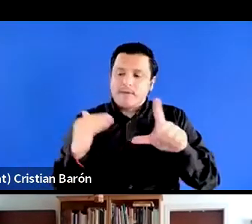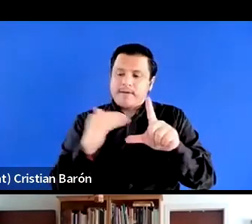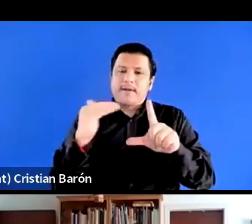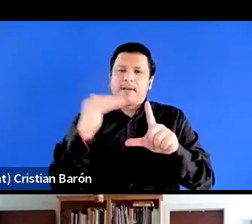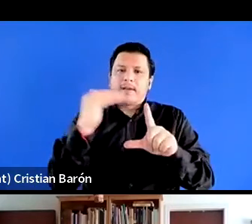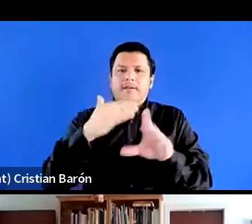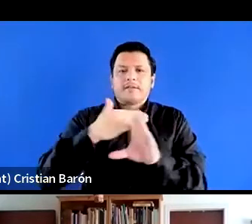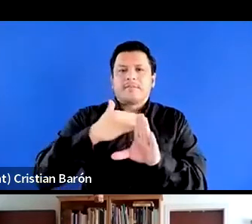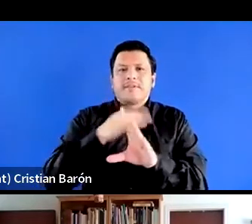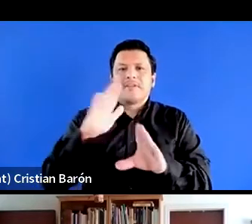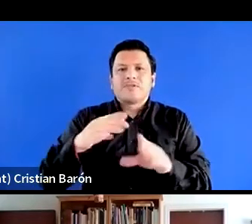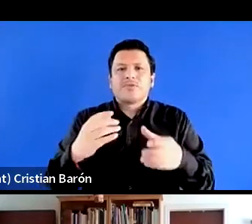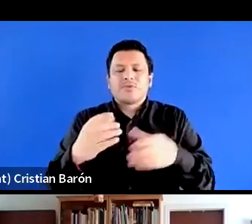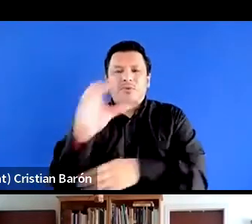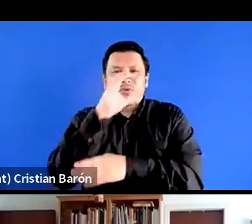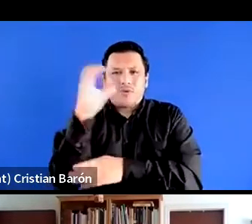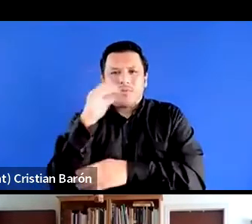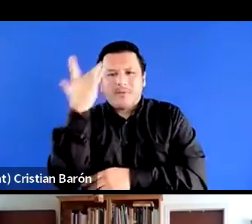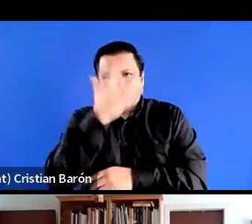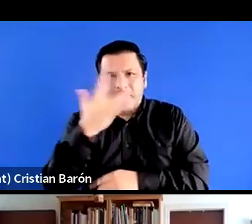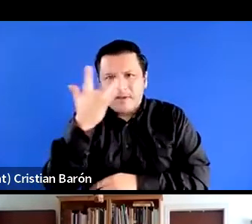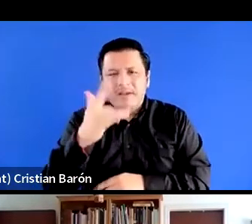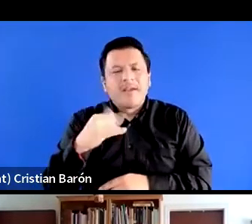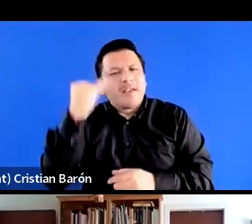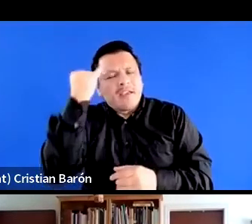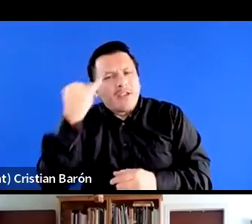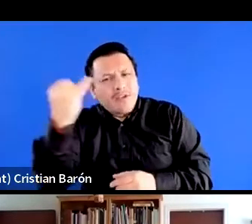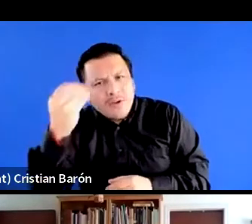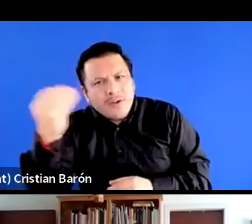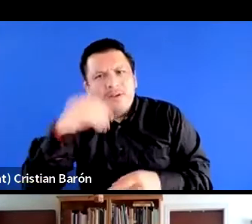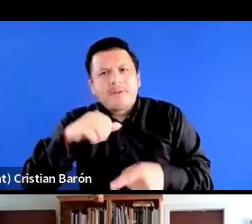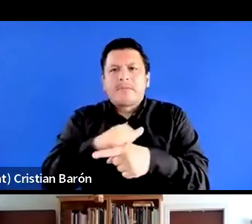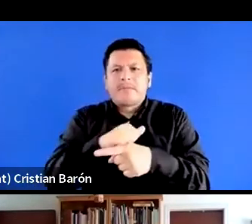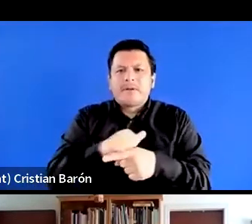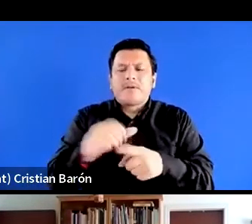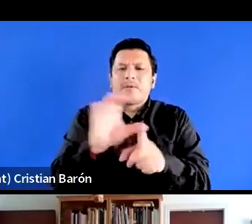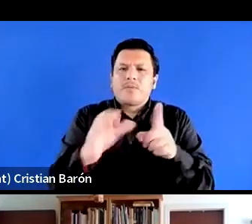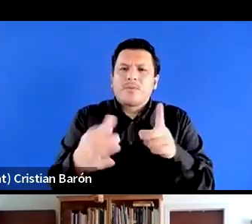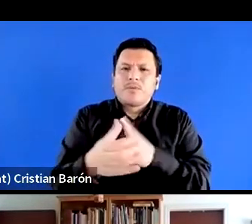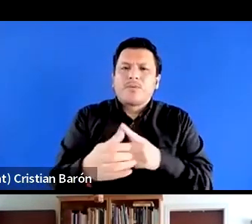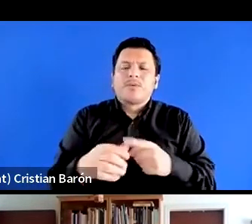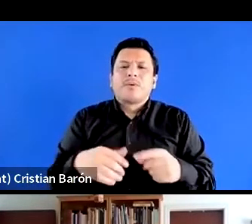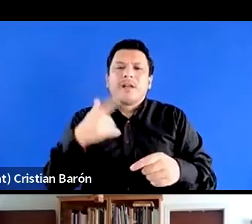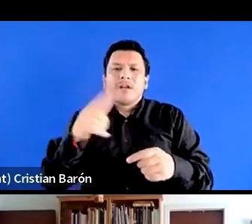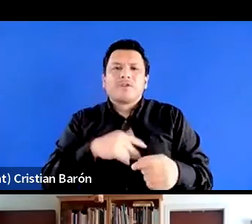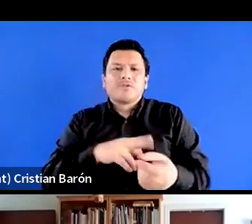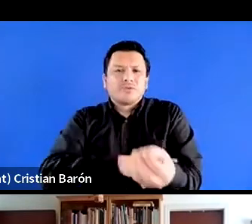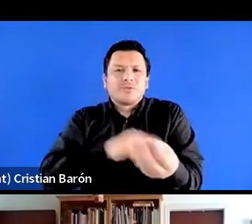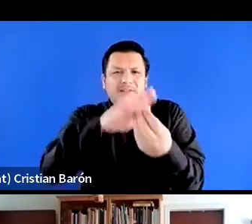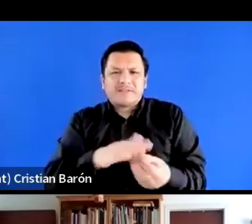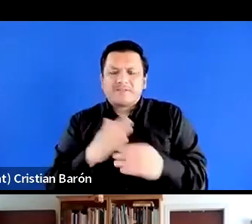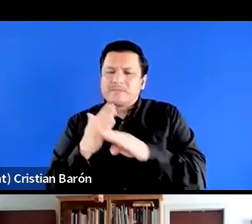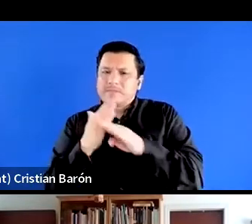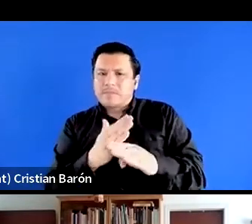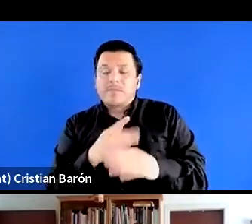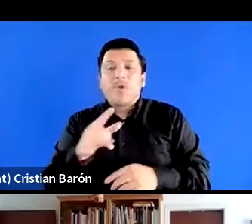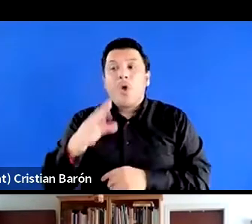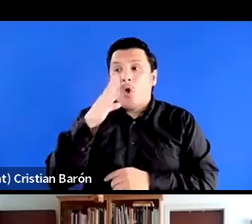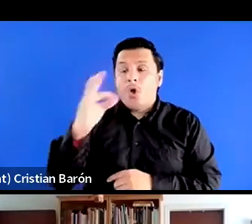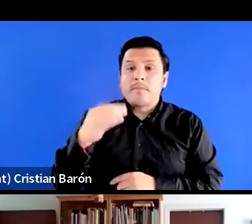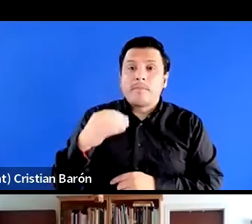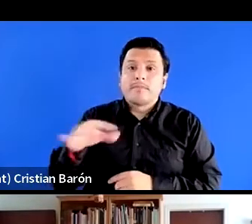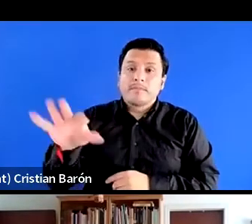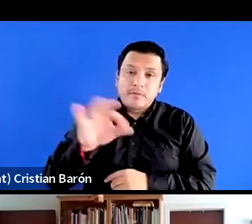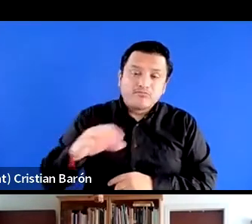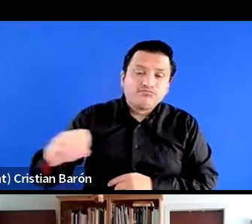las ideologías prácticas y culturas de antirracismo en América Latina, los estudios sobre hombres y masculinidades desde una